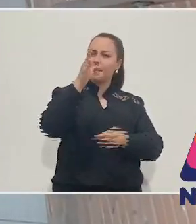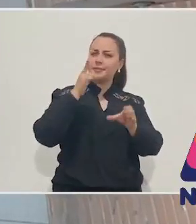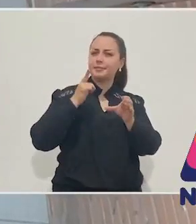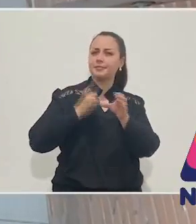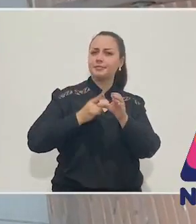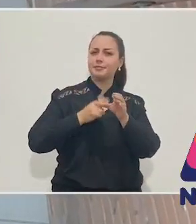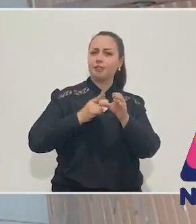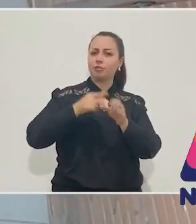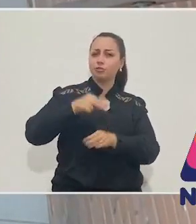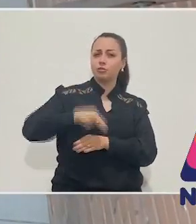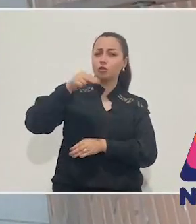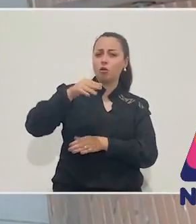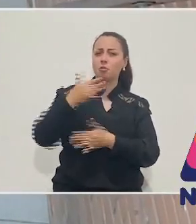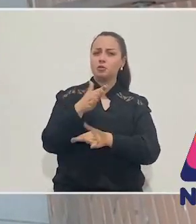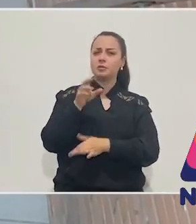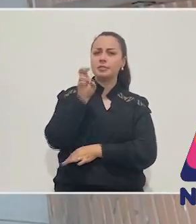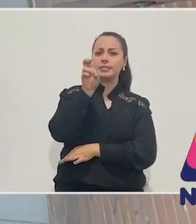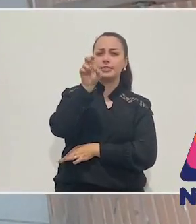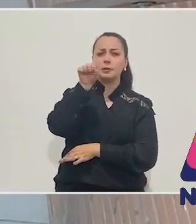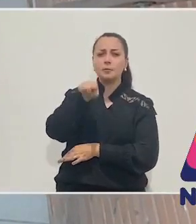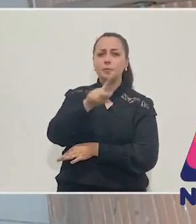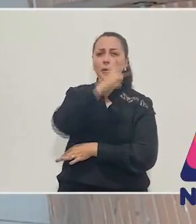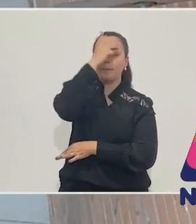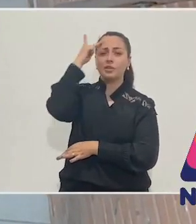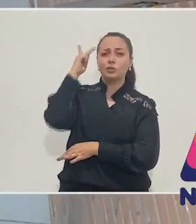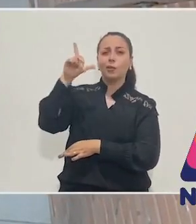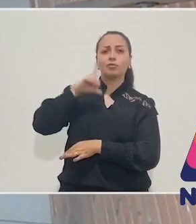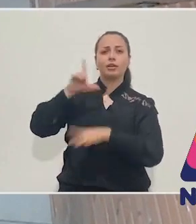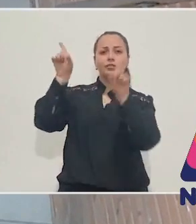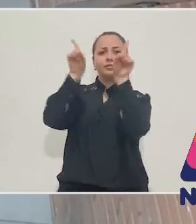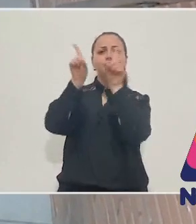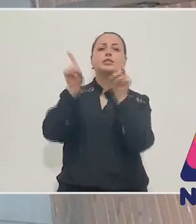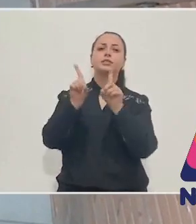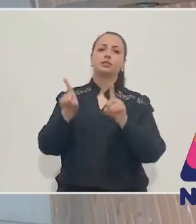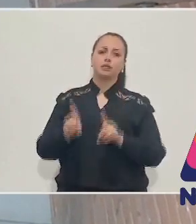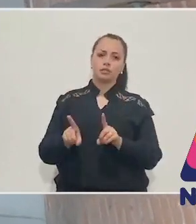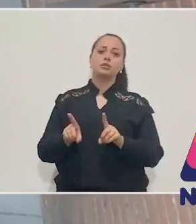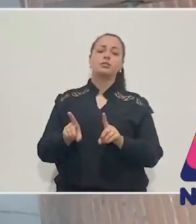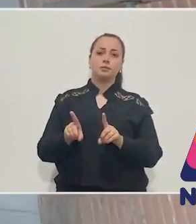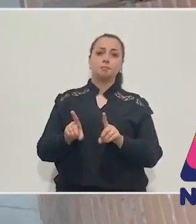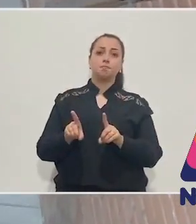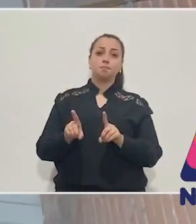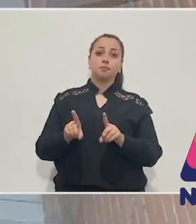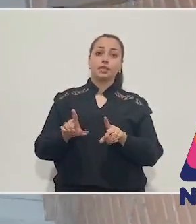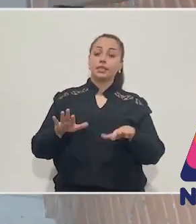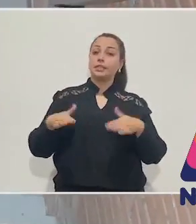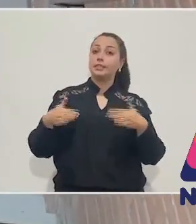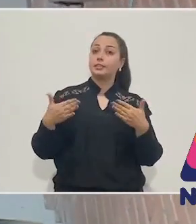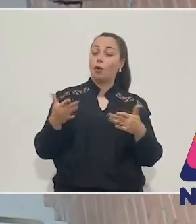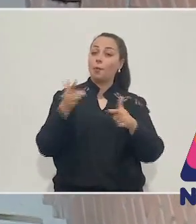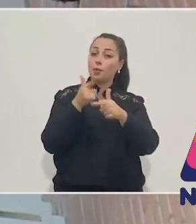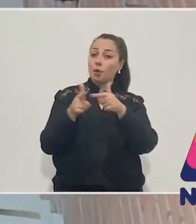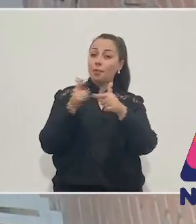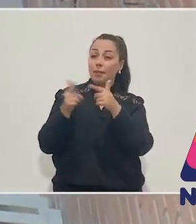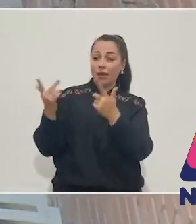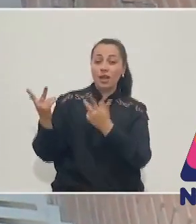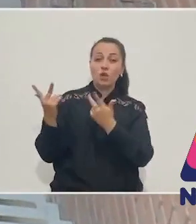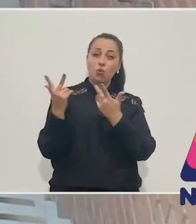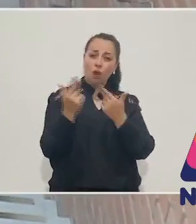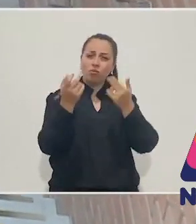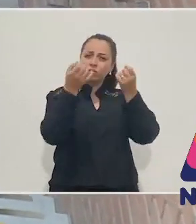do litoral norte, cerca de 5 mil pessoas têm algum tipo de deficiência. E situações como essa,